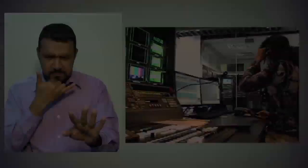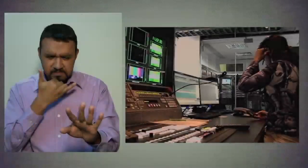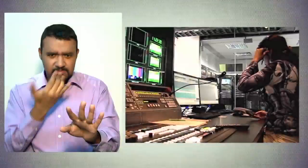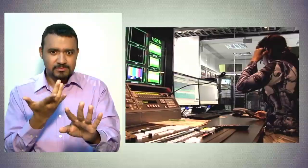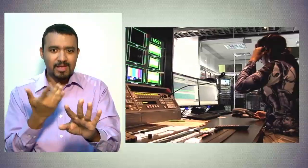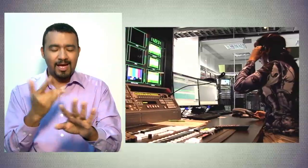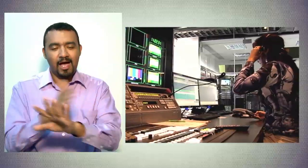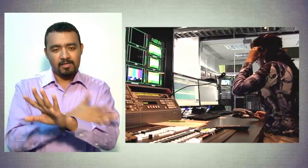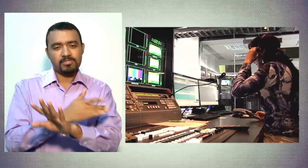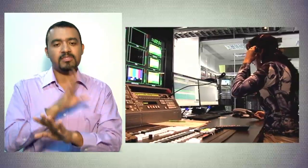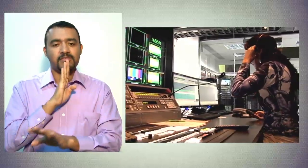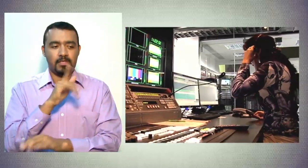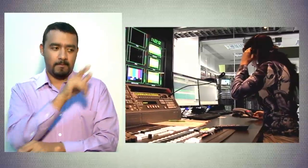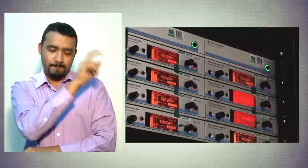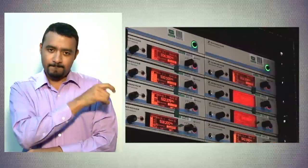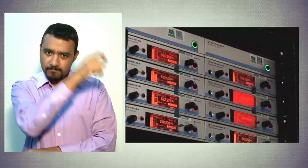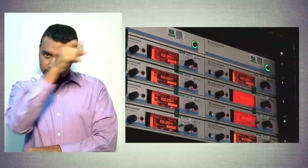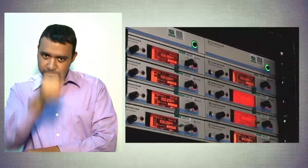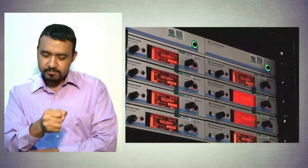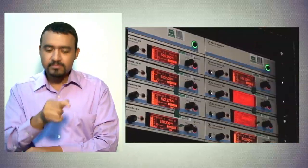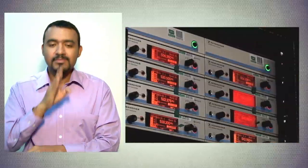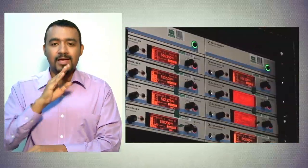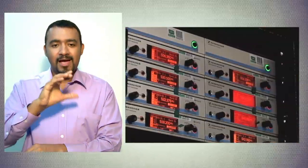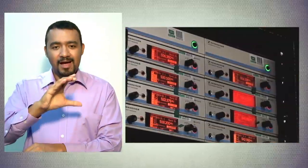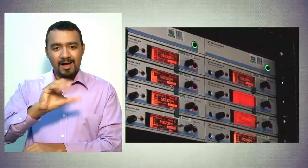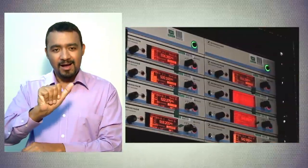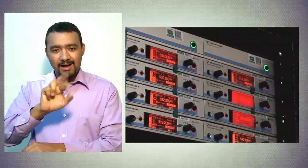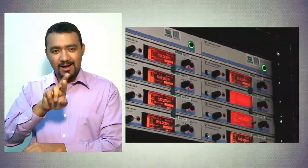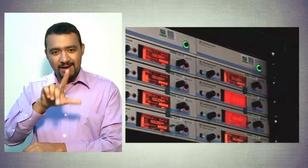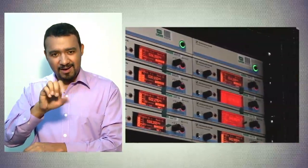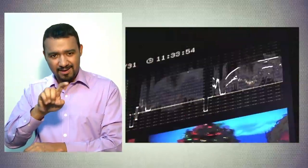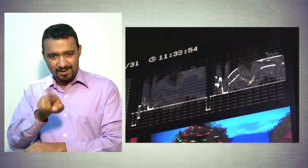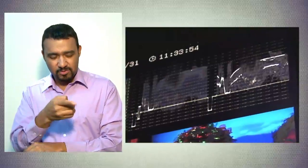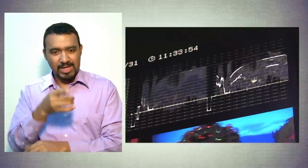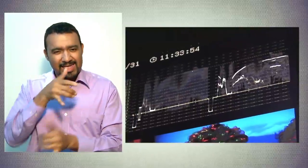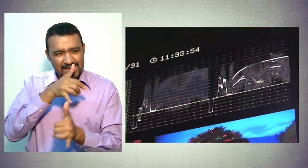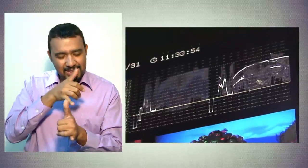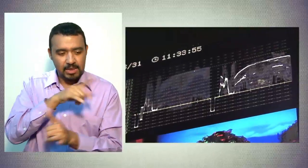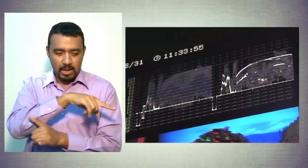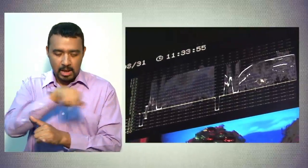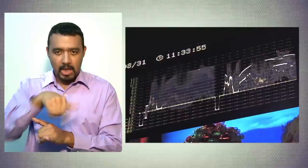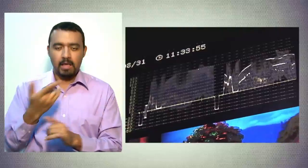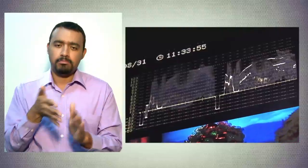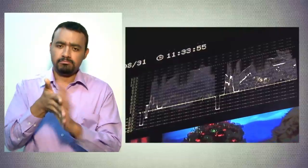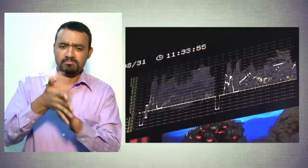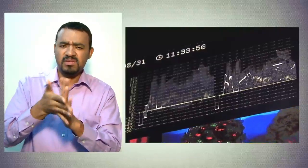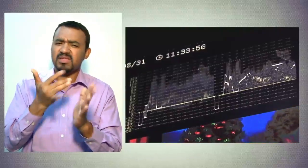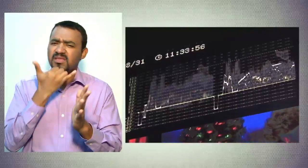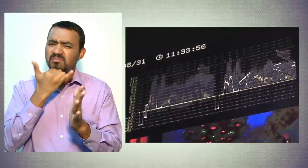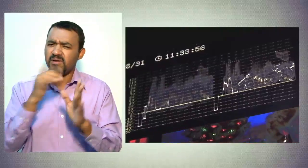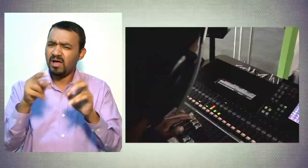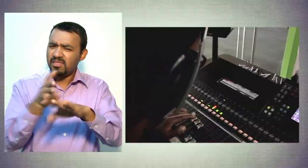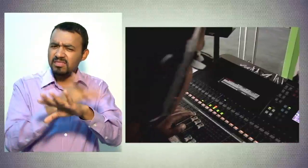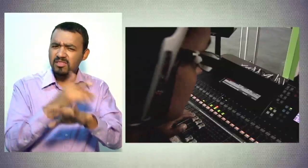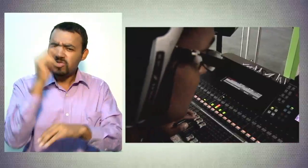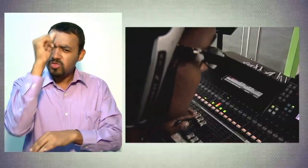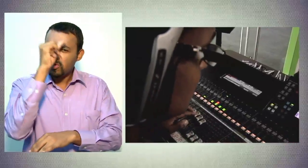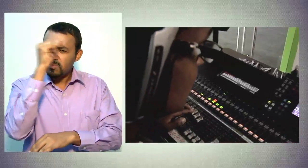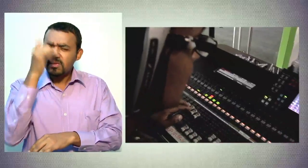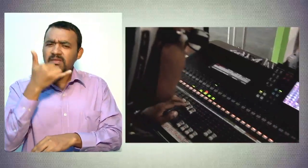Para responder a estas inquietudes, el defensor del televidente estuvo con Carlos Arango, ingeniero del canal, para que nos cuente desde lo técnico lo que